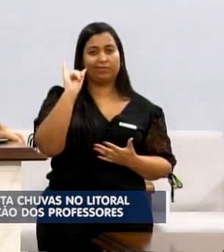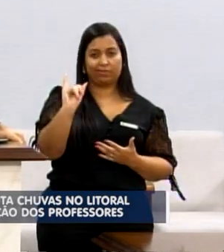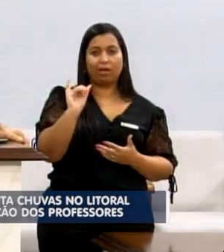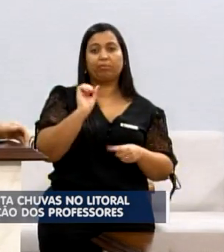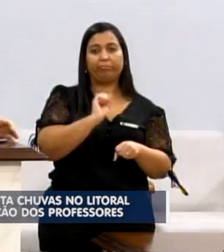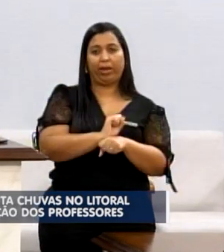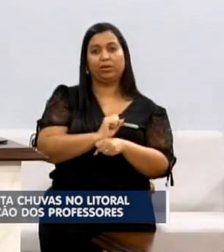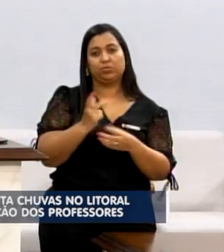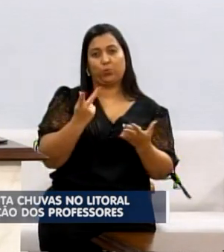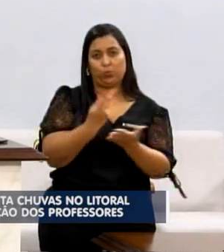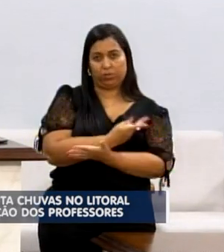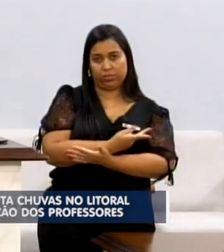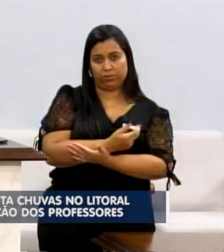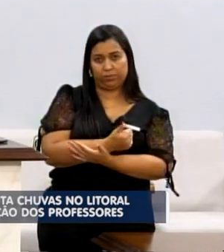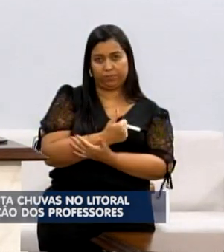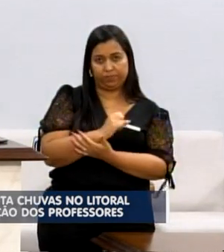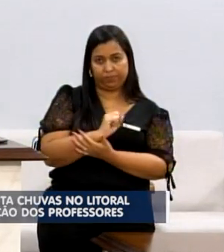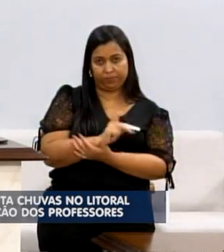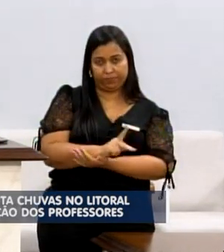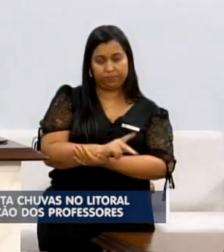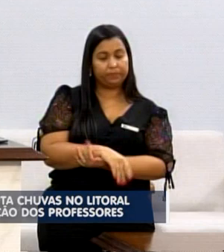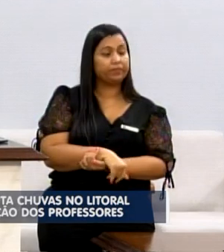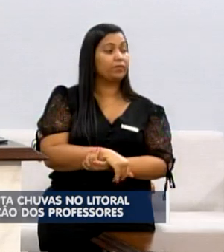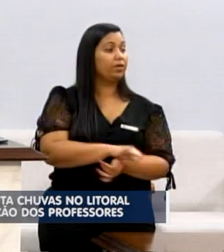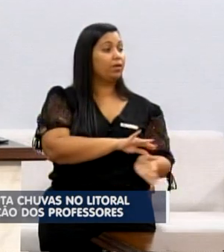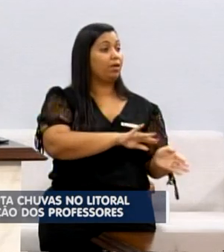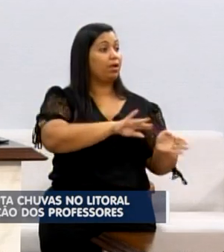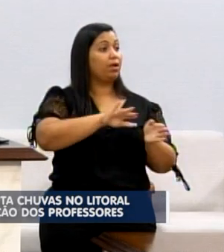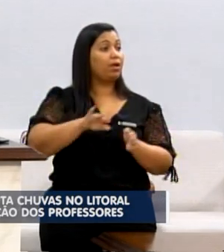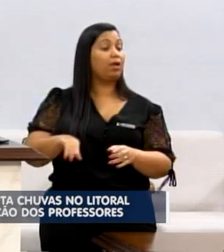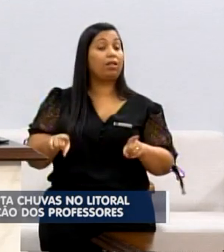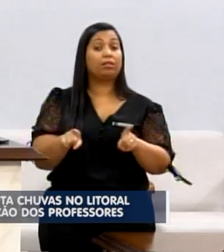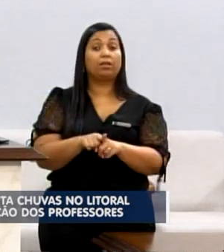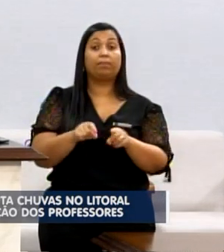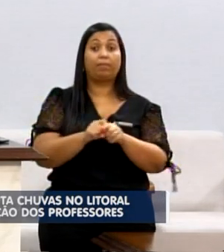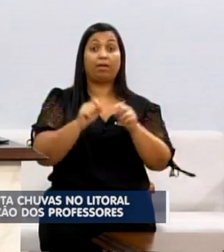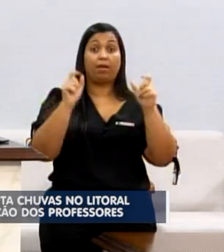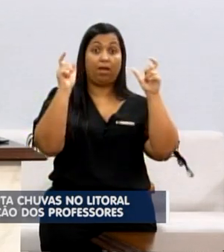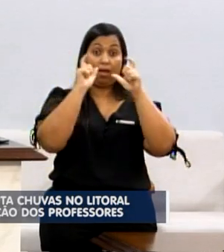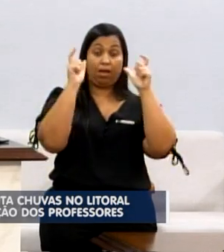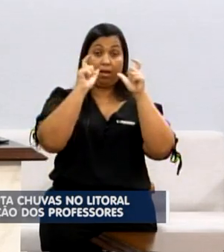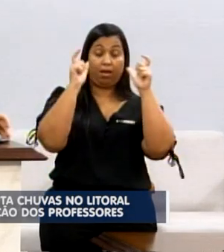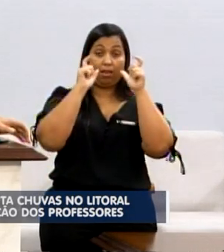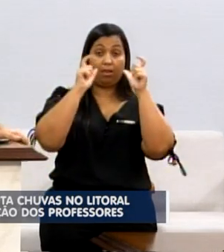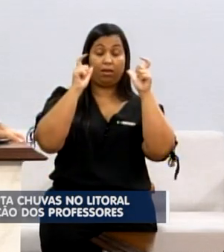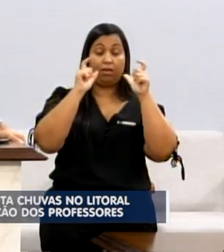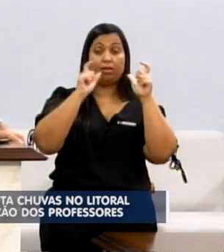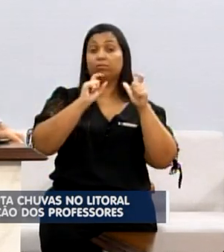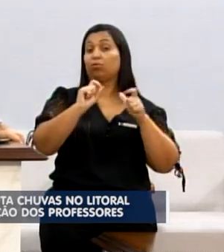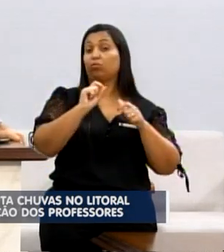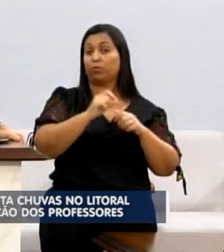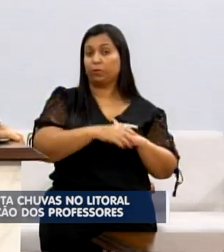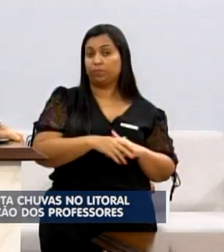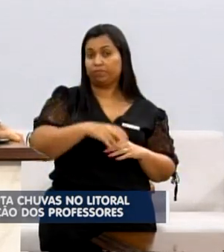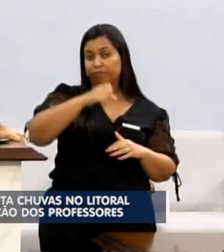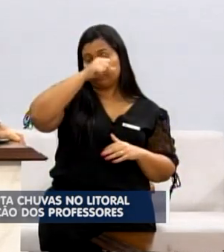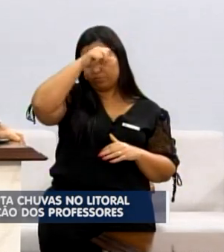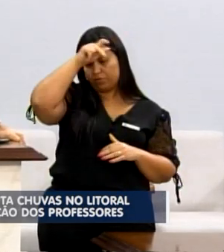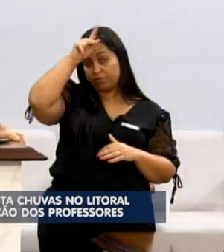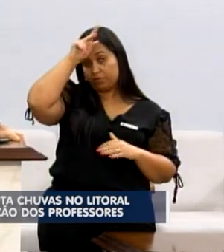aconteça. Eu quero fazer uma alerta aqui ao governo, também em relação à empresa